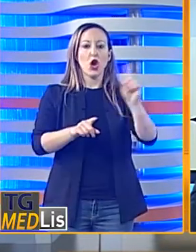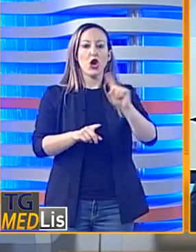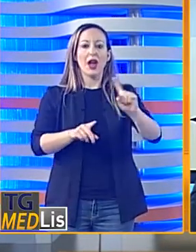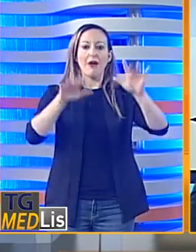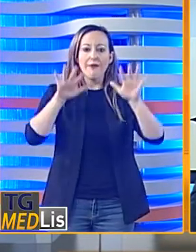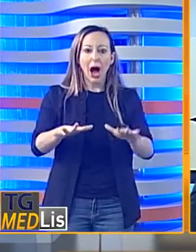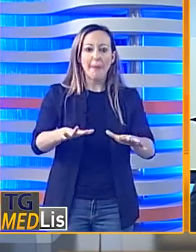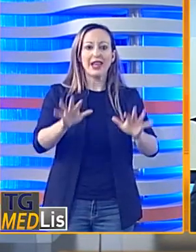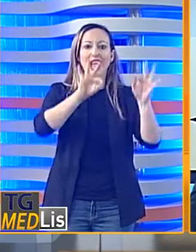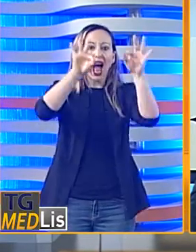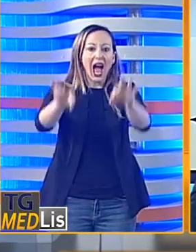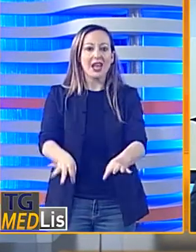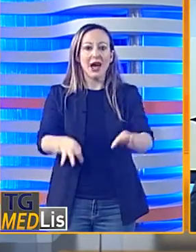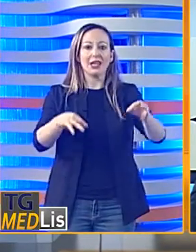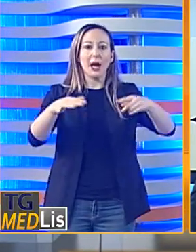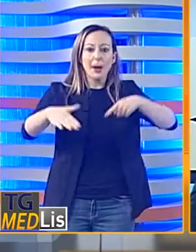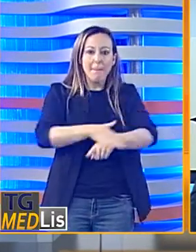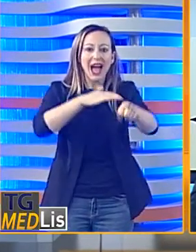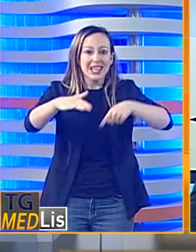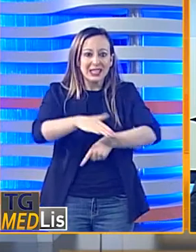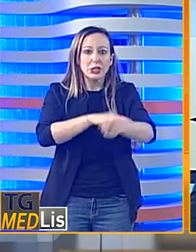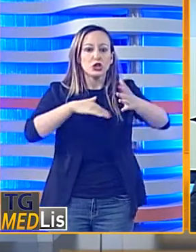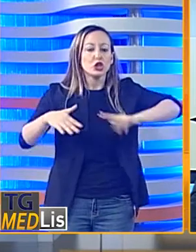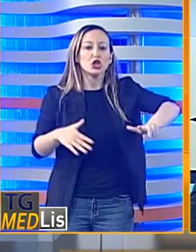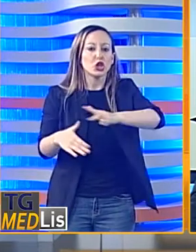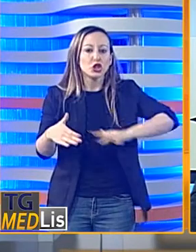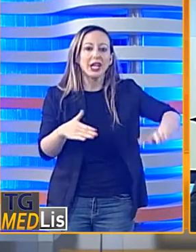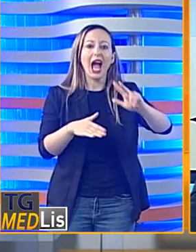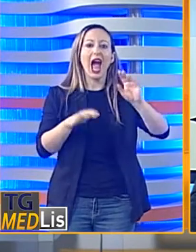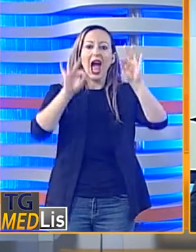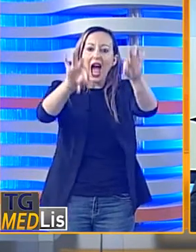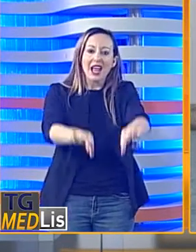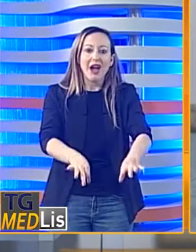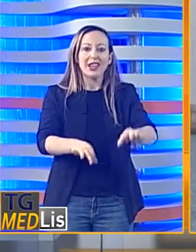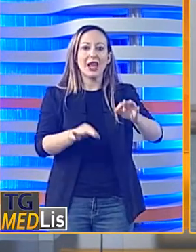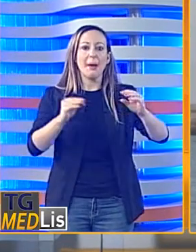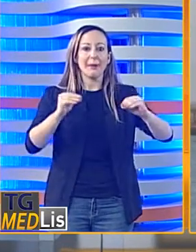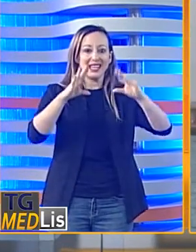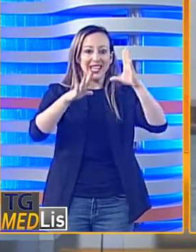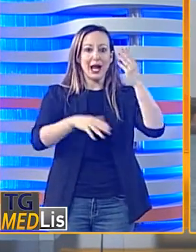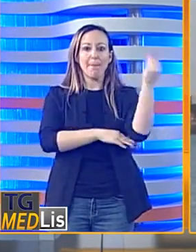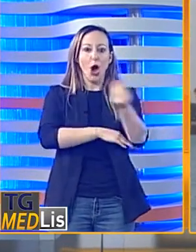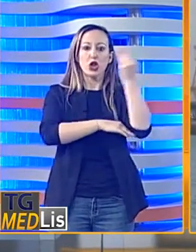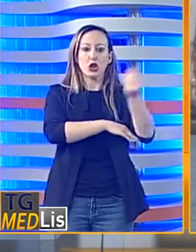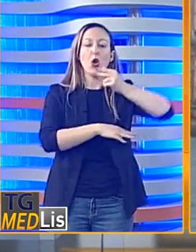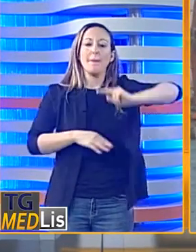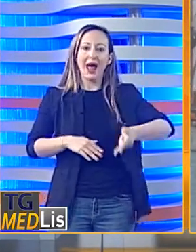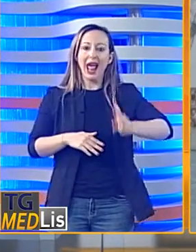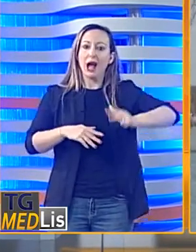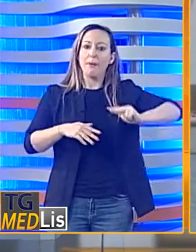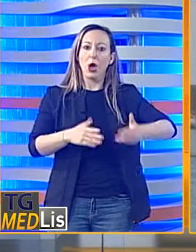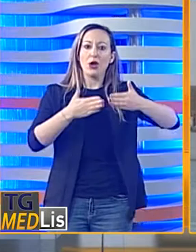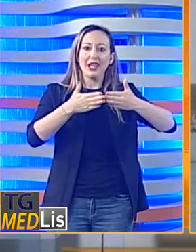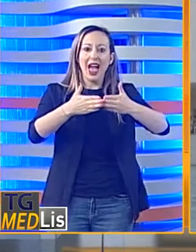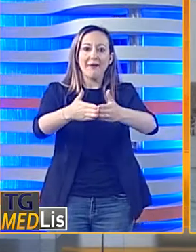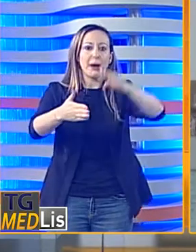Non si fermano gli arrivi di migranti sulle coste siciliane. È arrivata questa mattina infatti al porto di